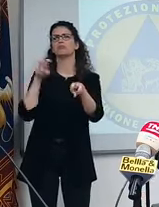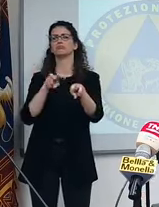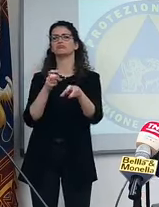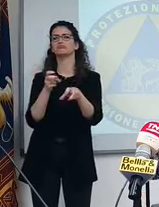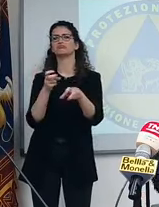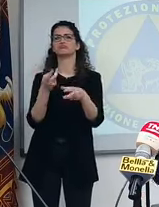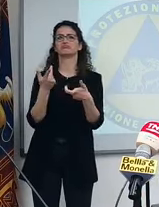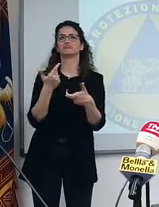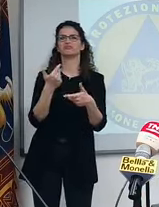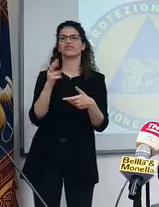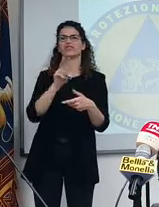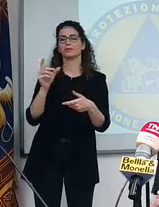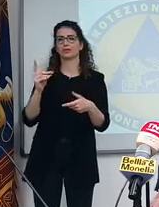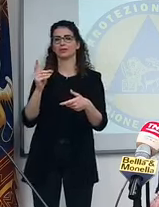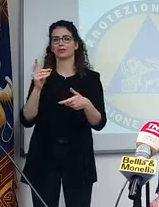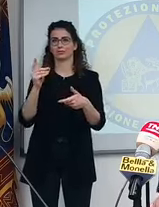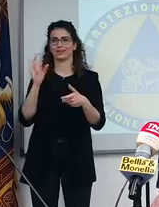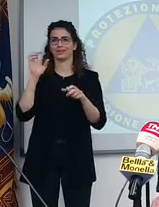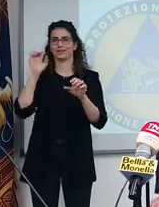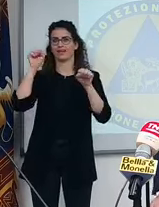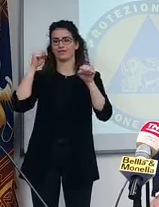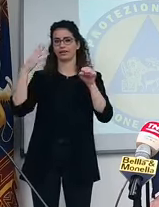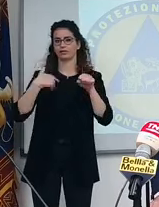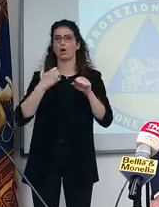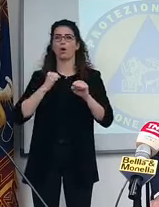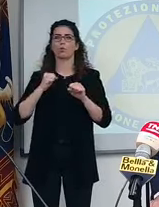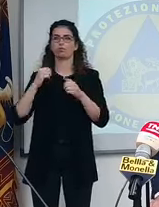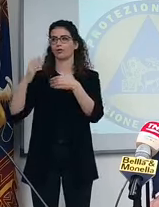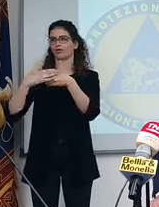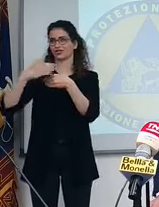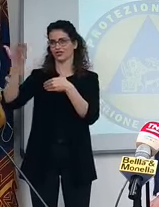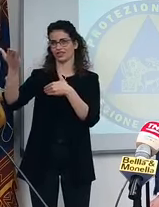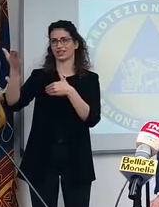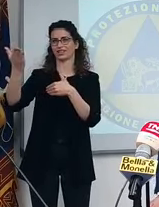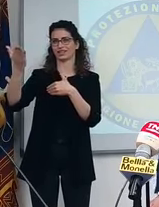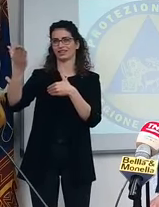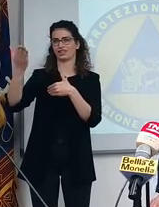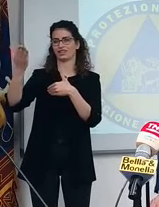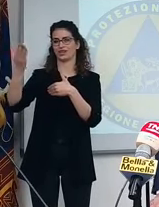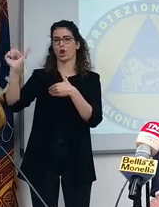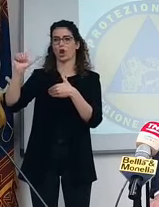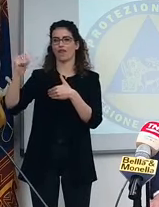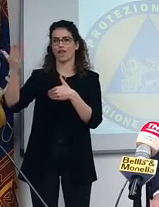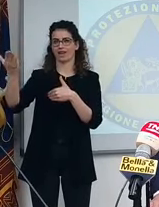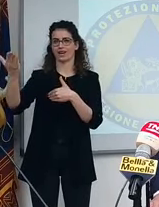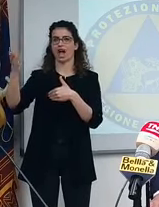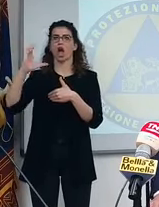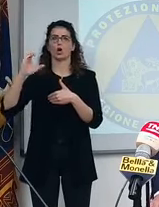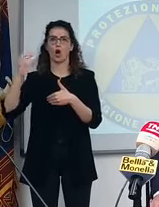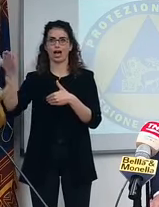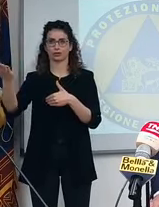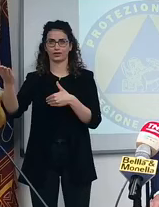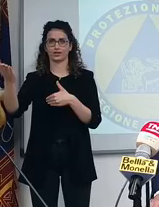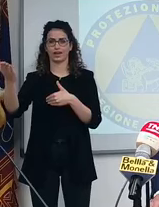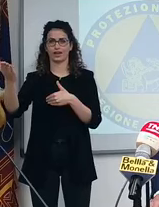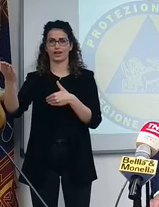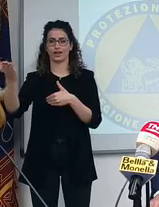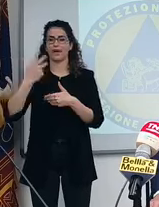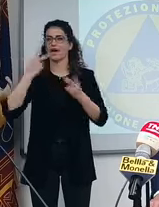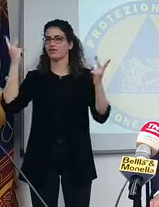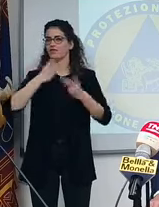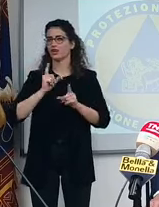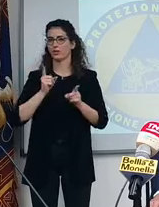lo potrà fare l'austriaco che è qui, che sono nostri dirimpetta, i vicini di casa, lo sloveno o qualche croato. Ma la verità è che la